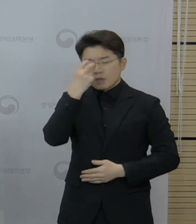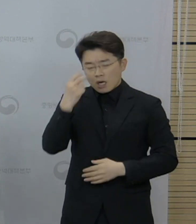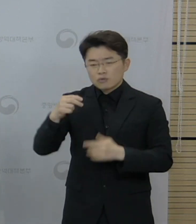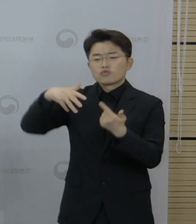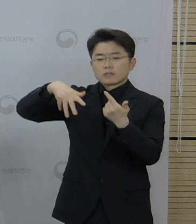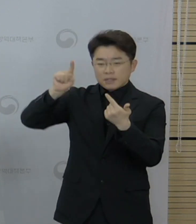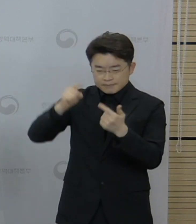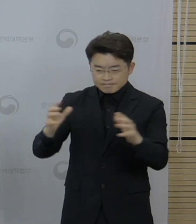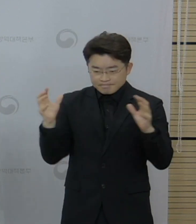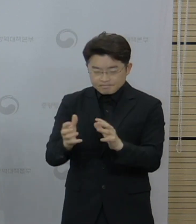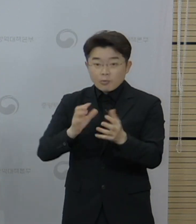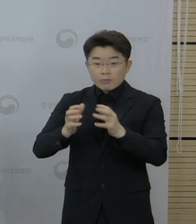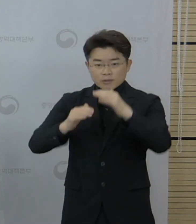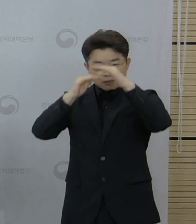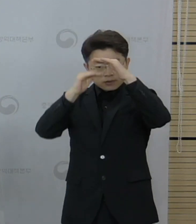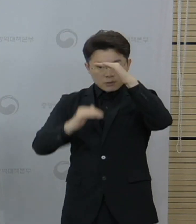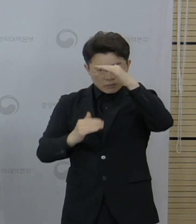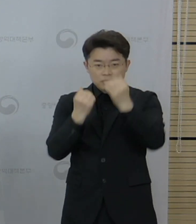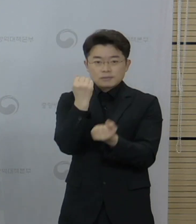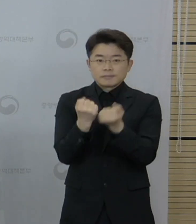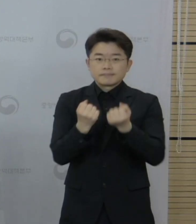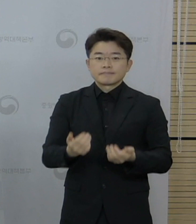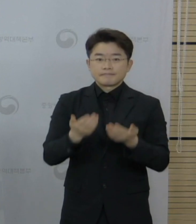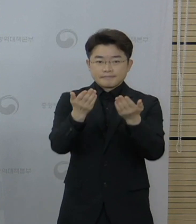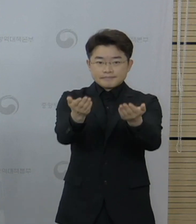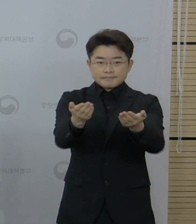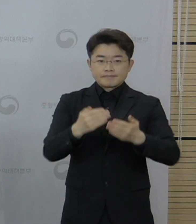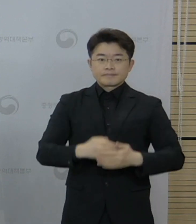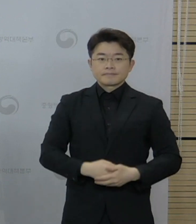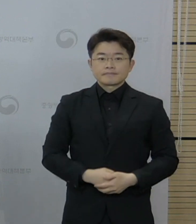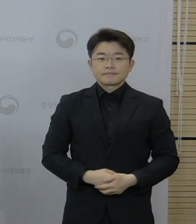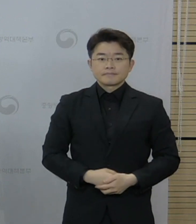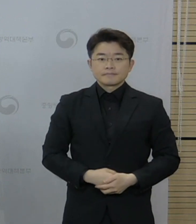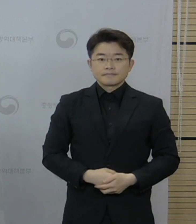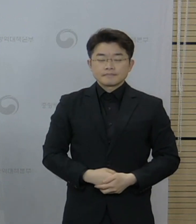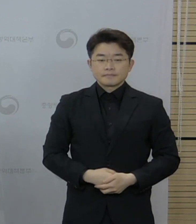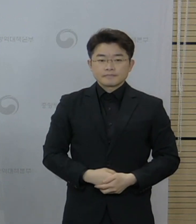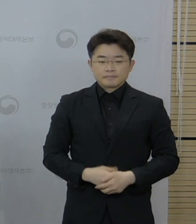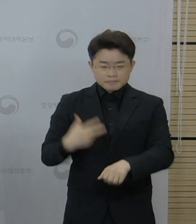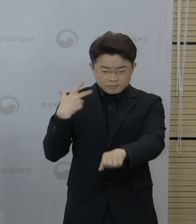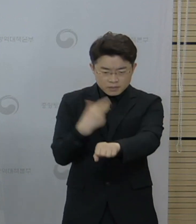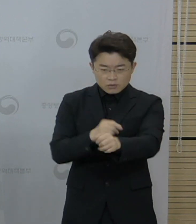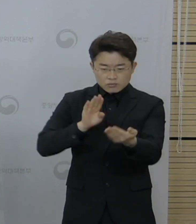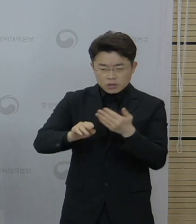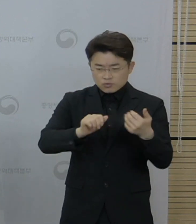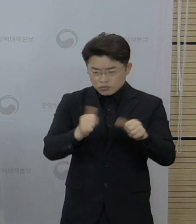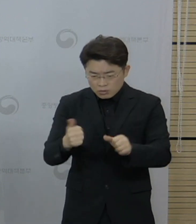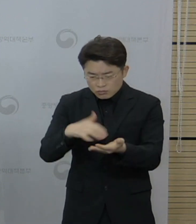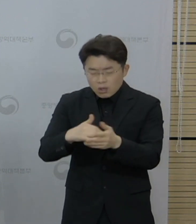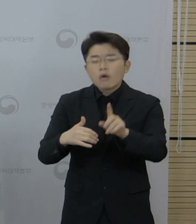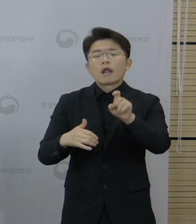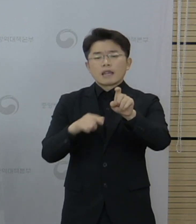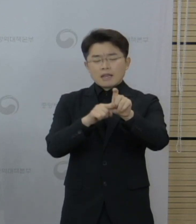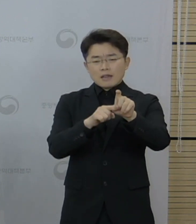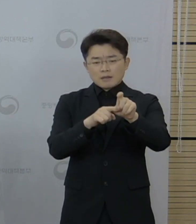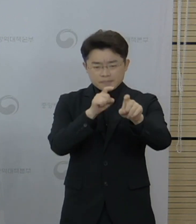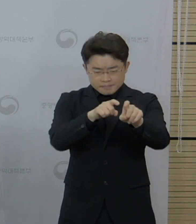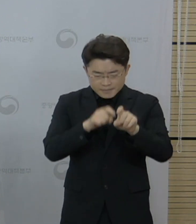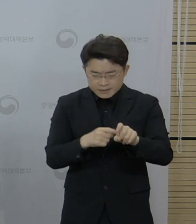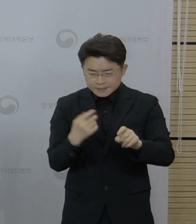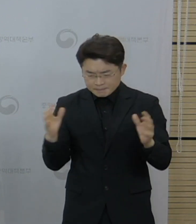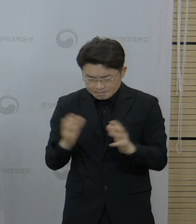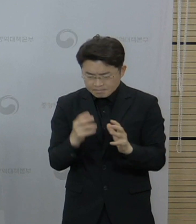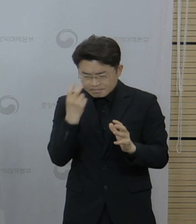회의 결과를 말씀드리도록 하겠습니다. 사망 사례 11건에 대해서 심의를 하였으며